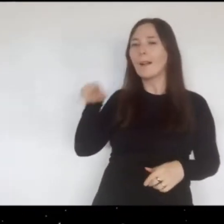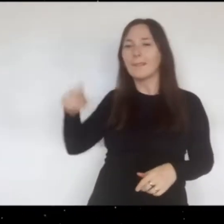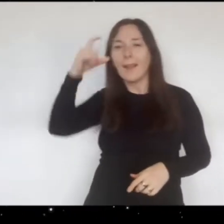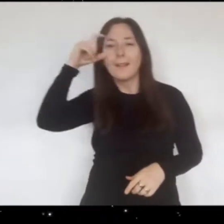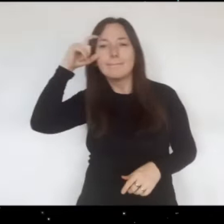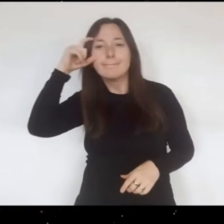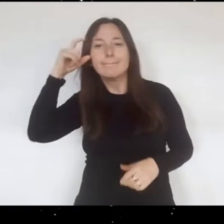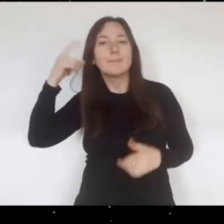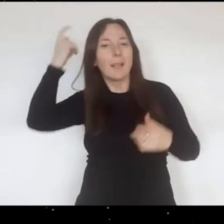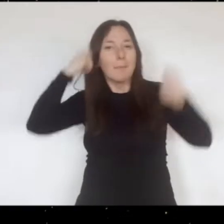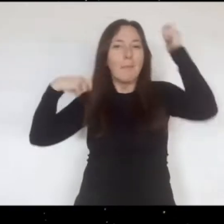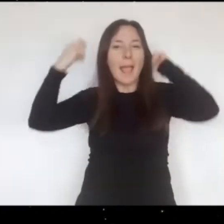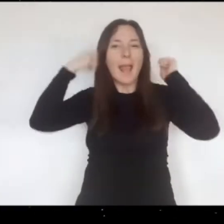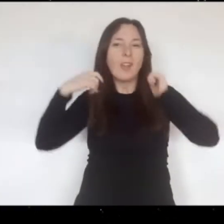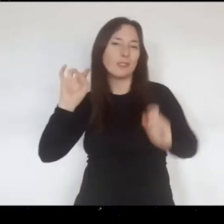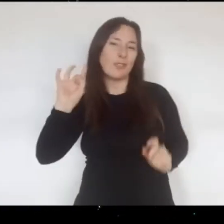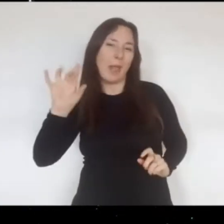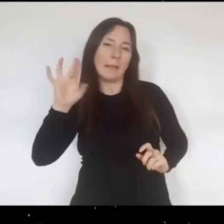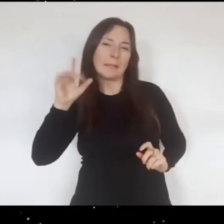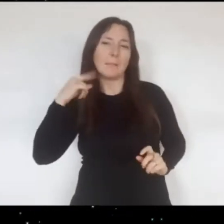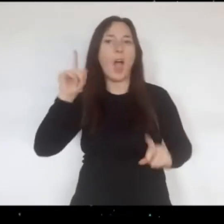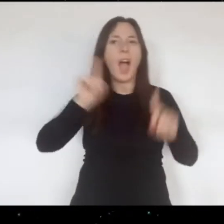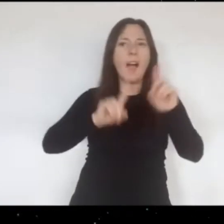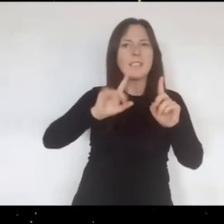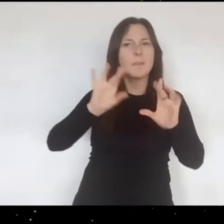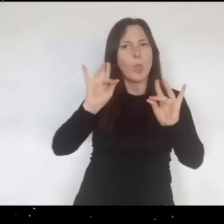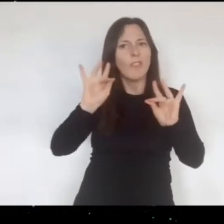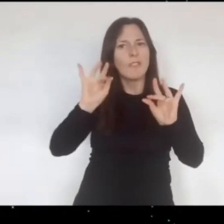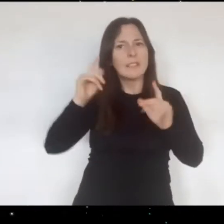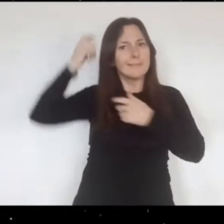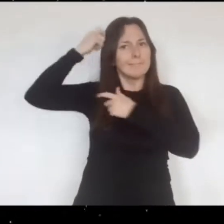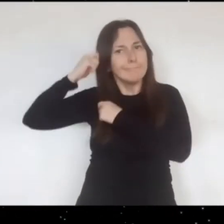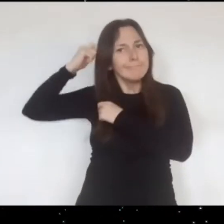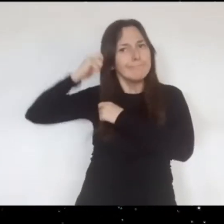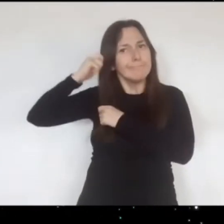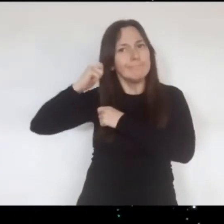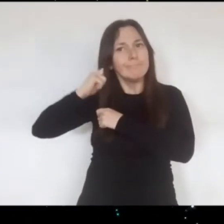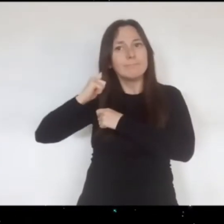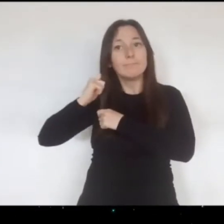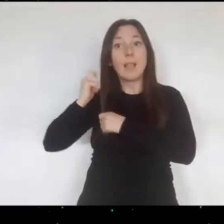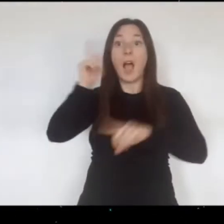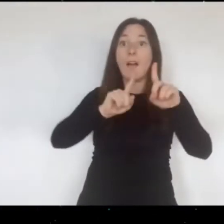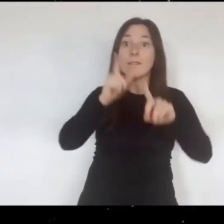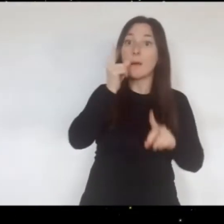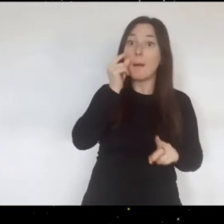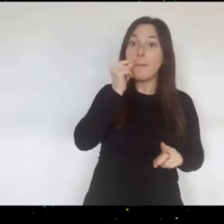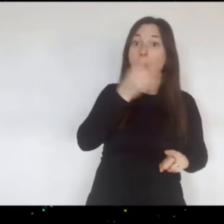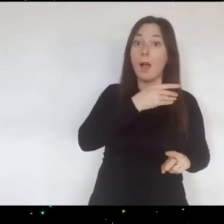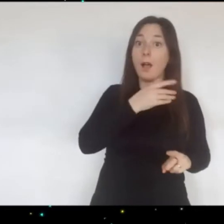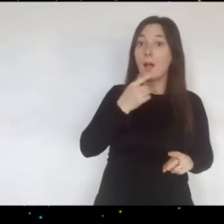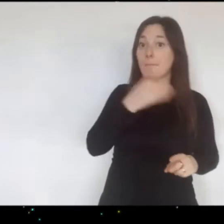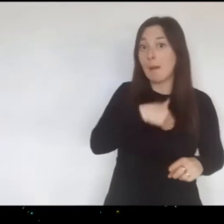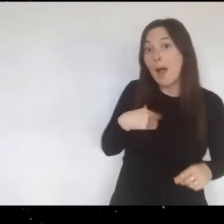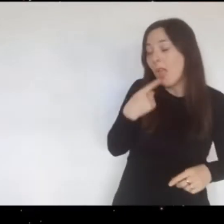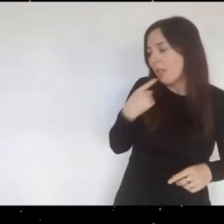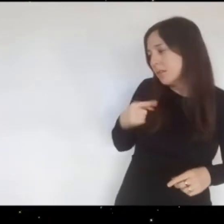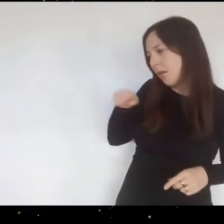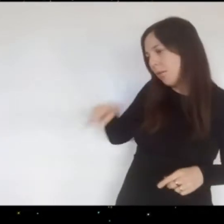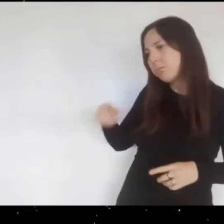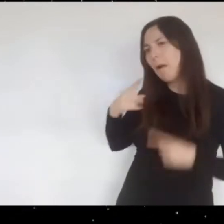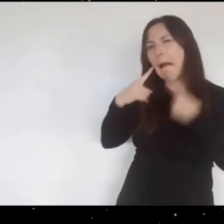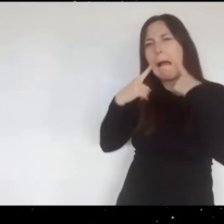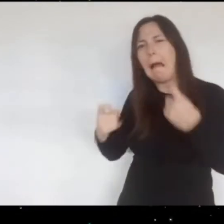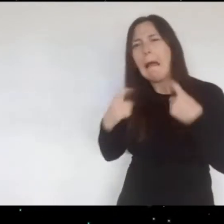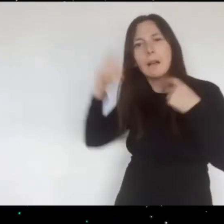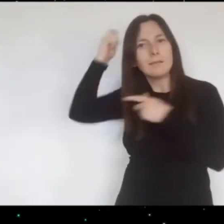Sus padres siempre le dicen que si se queja se lo cortarán y por eso ella nunca dice nada